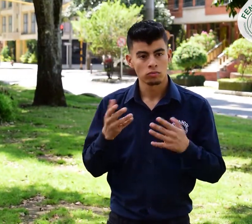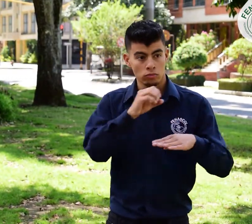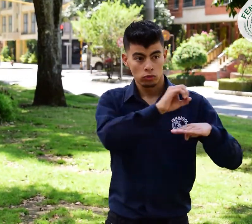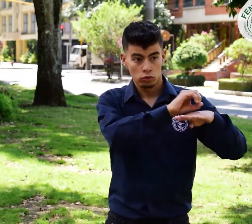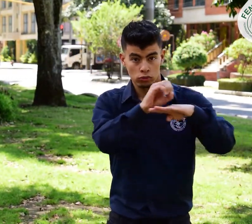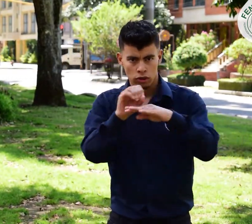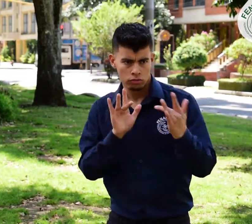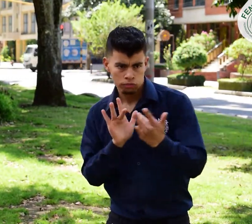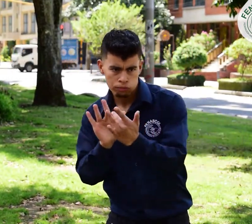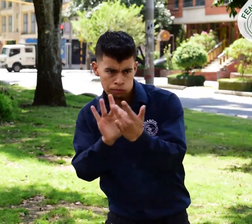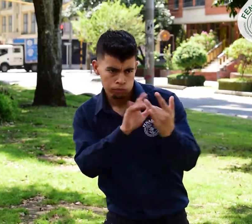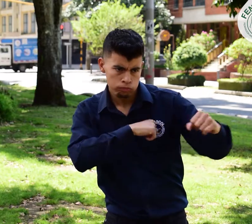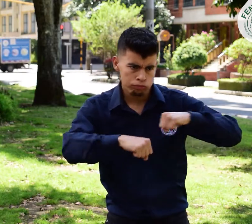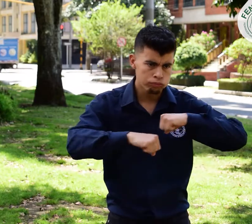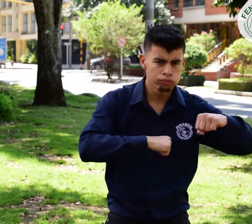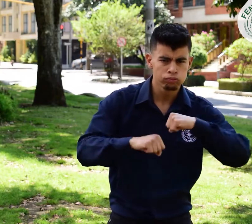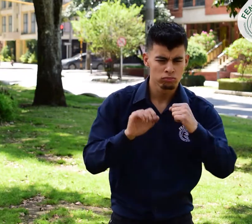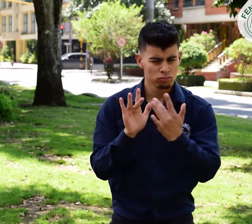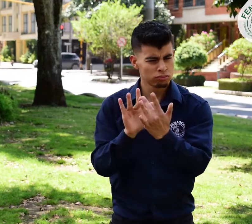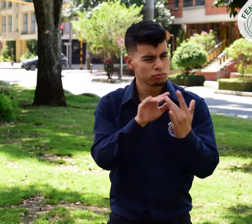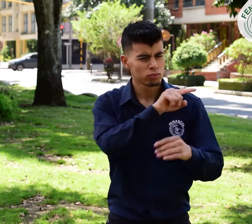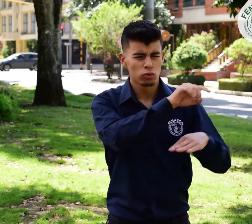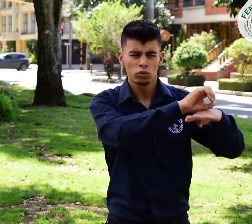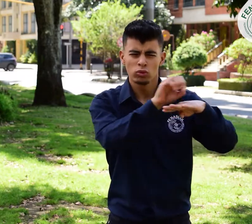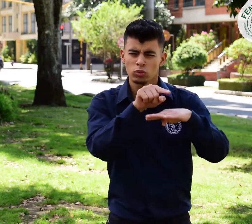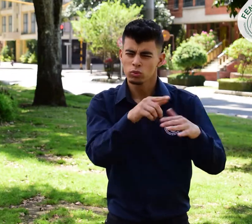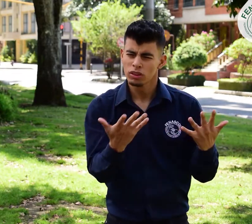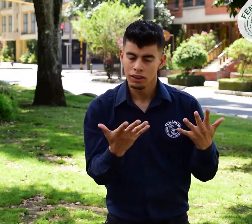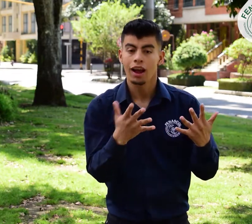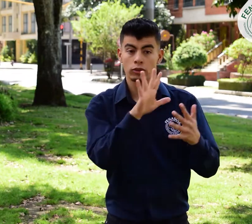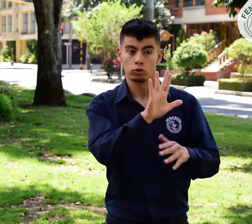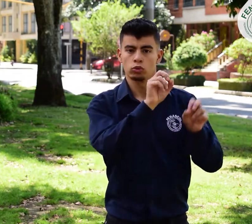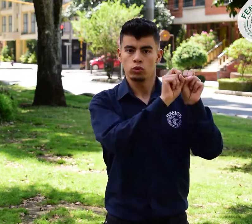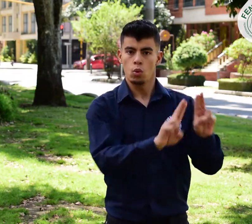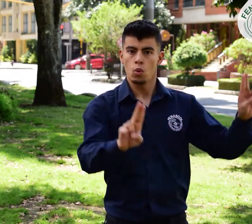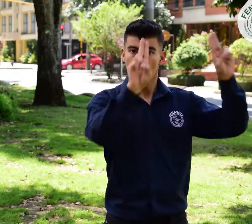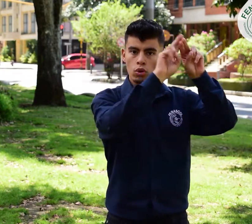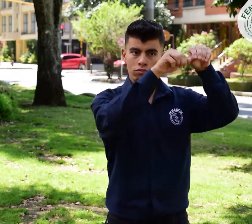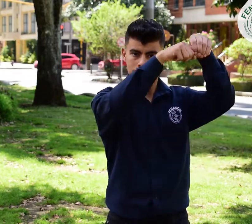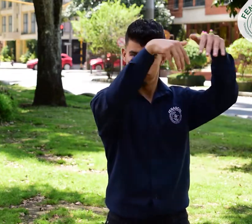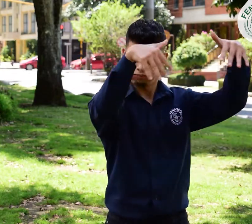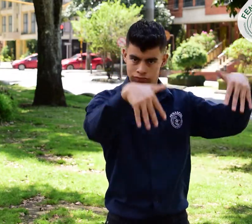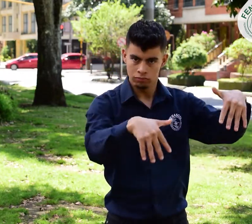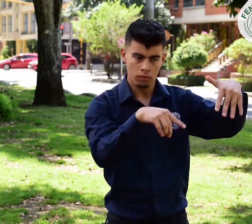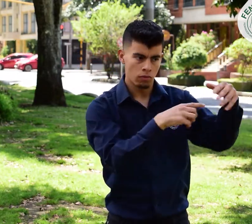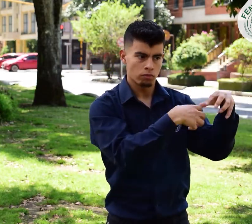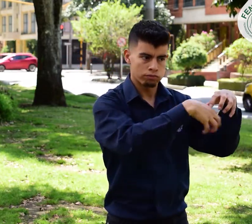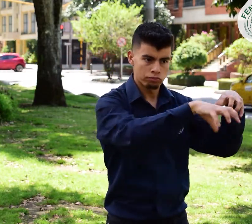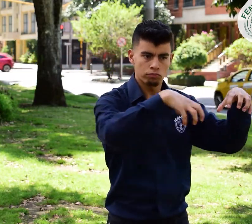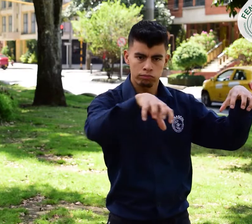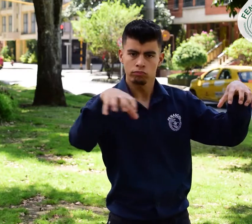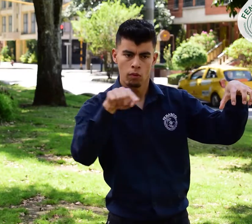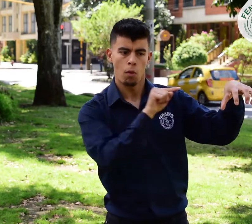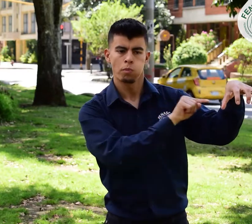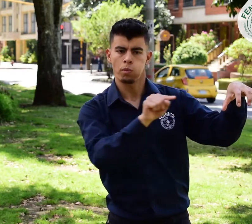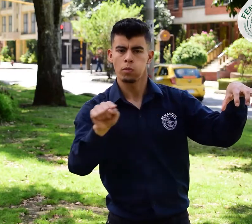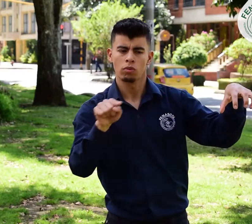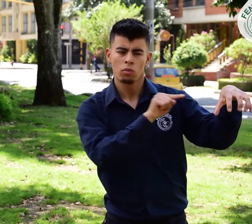está en continuo contacto con otras organizaciones organizaciones su gestión dichas organizaciones hacen parte del sistema de